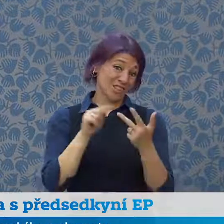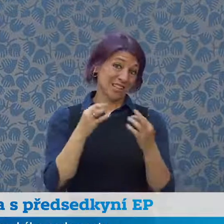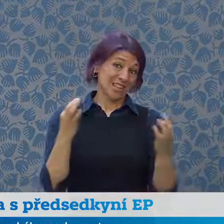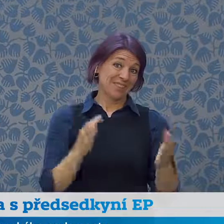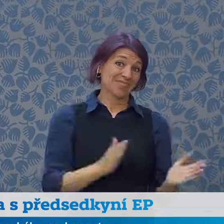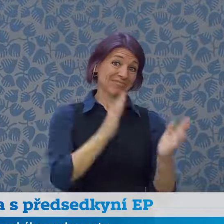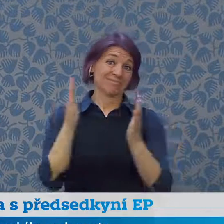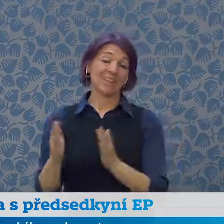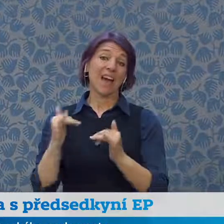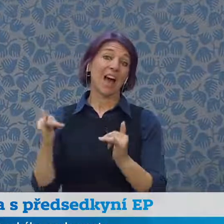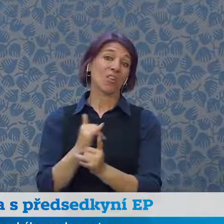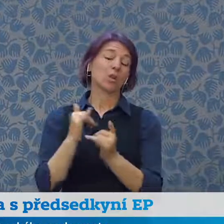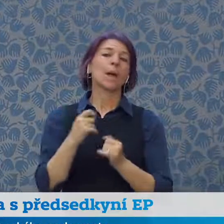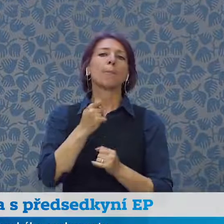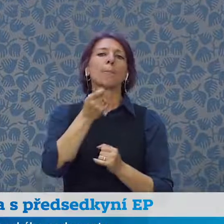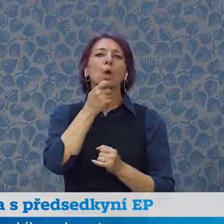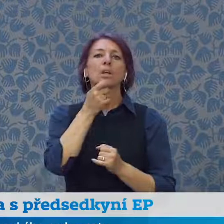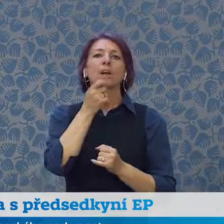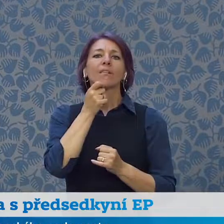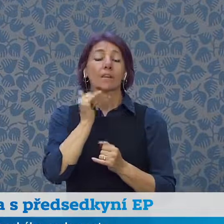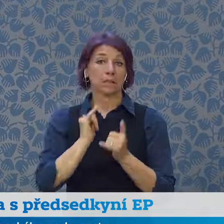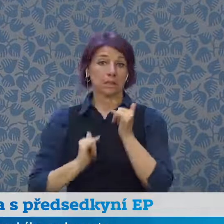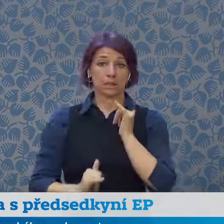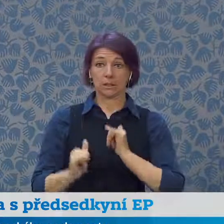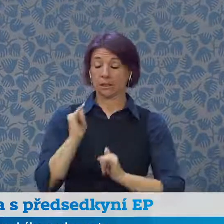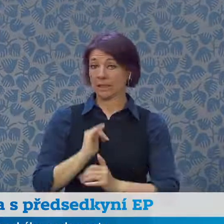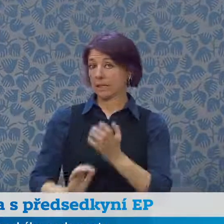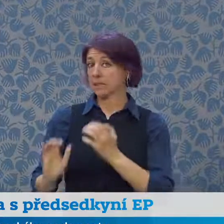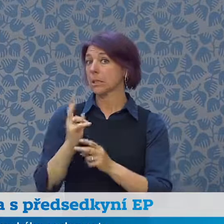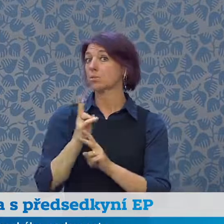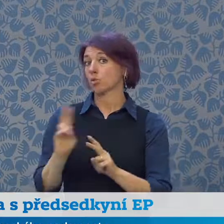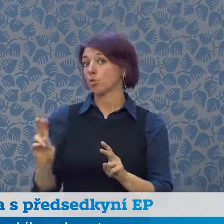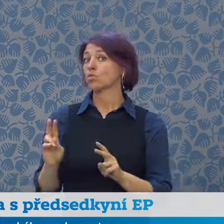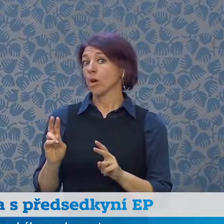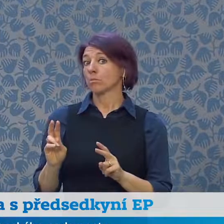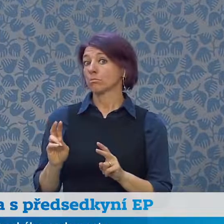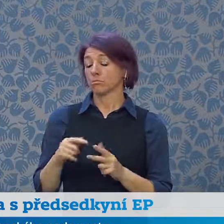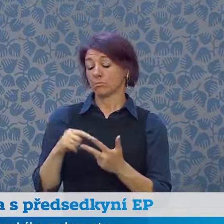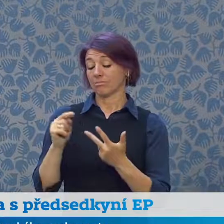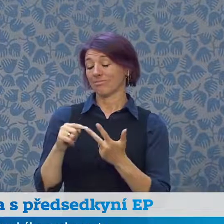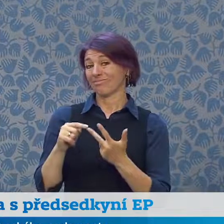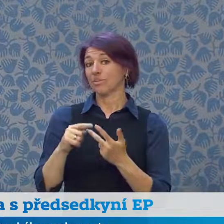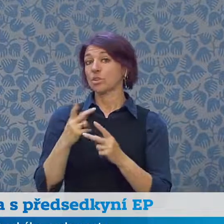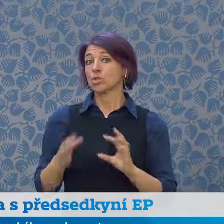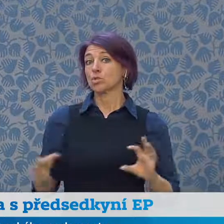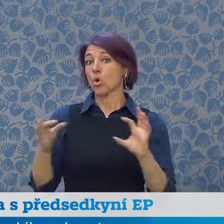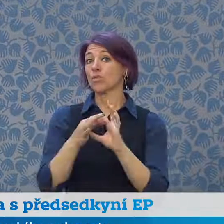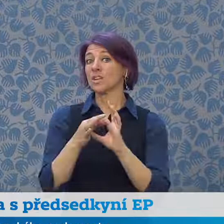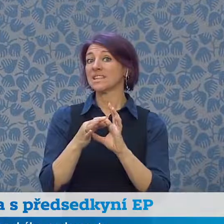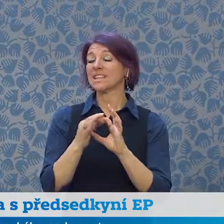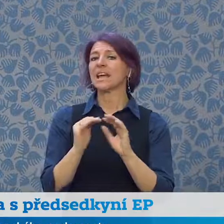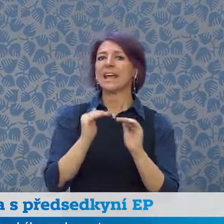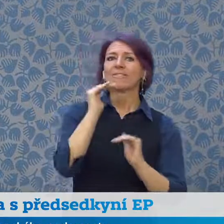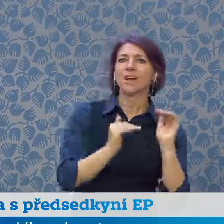krize, což může být další důsledek prudkého nárůstu cen a